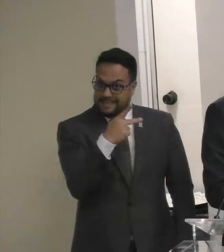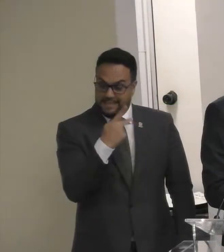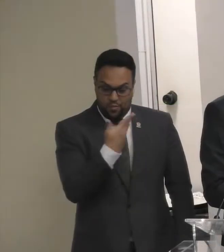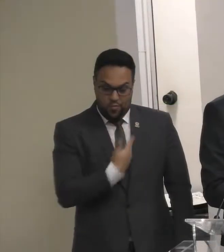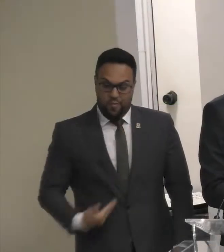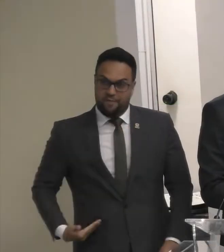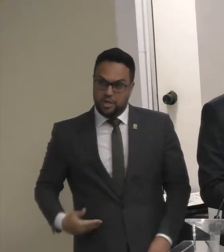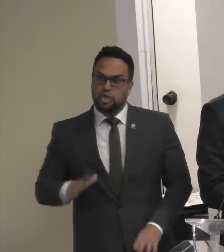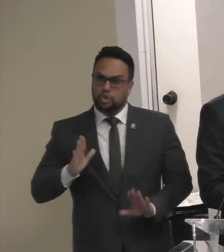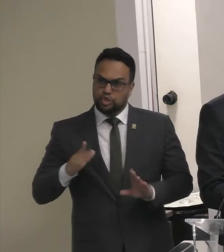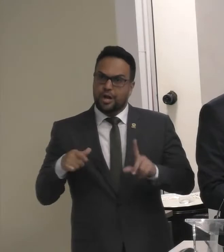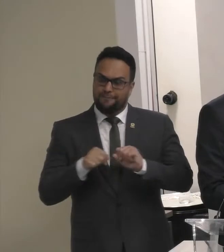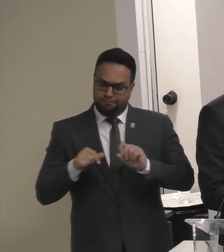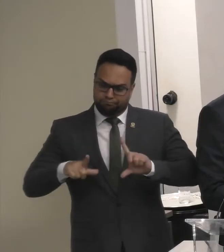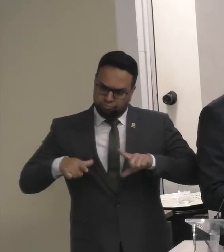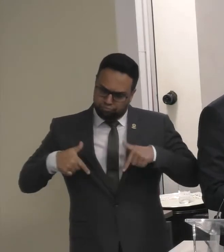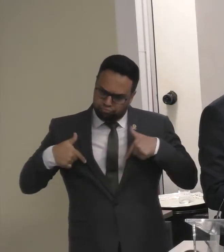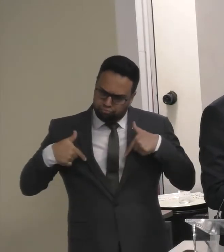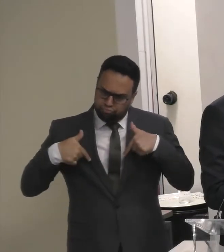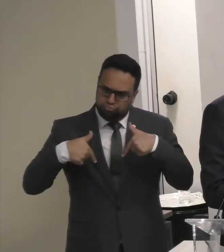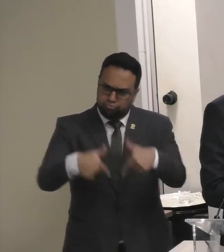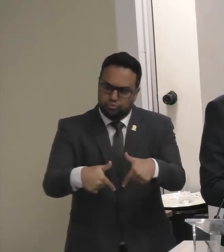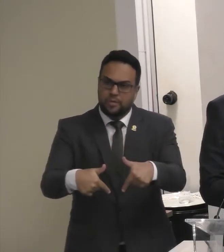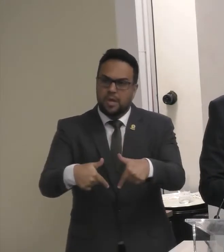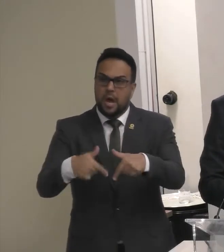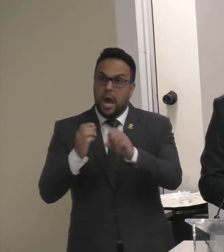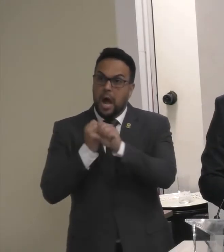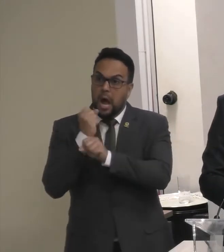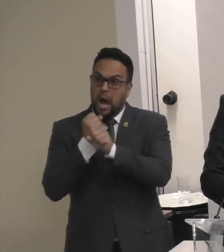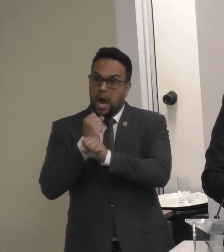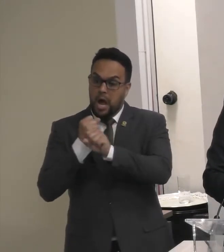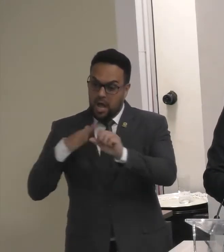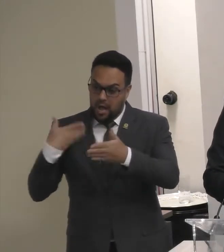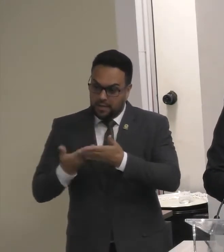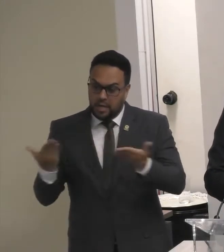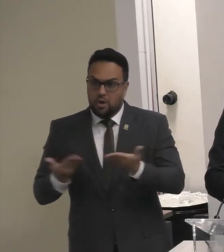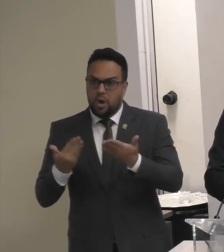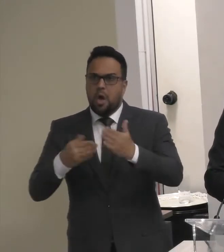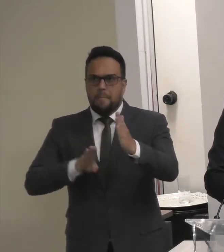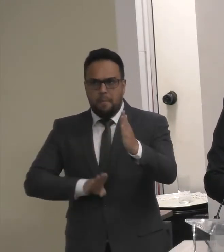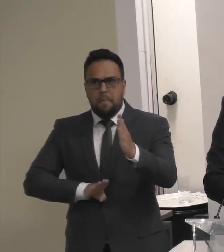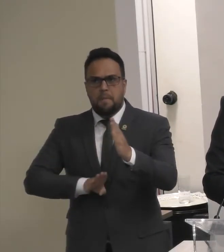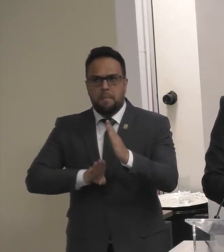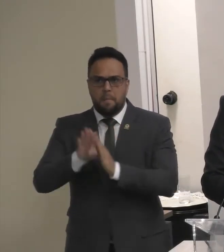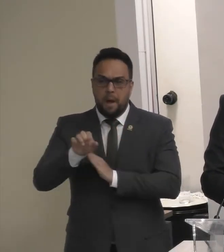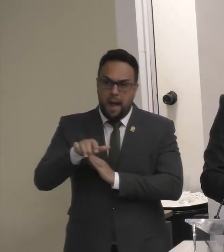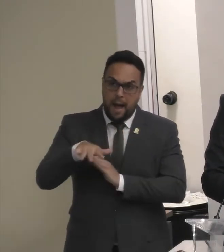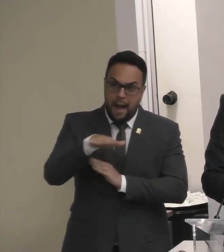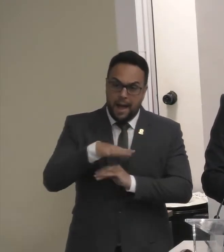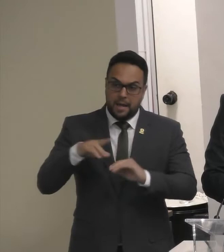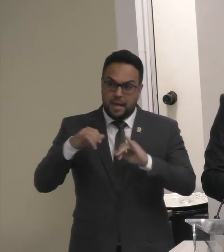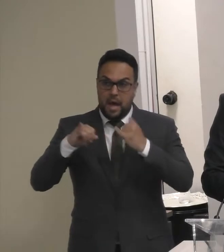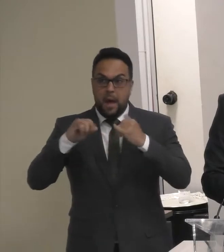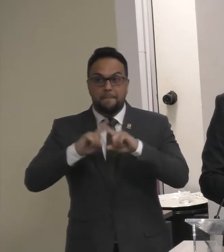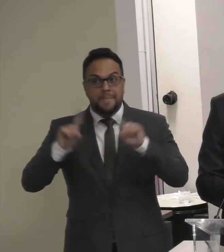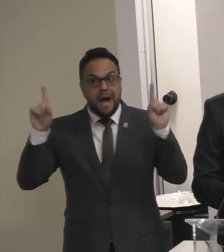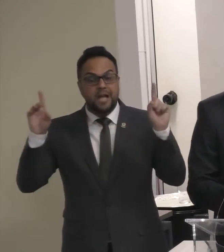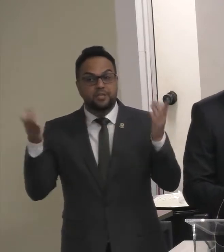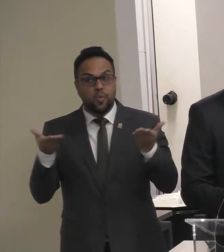Nos últimos anos Avançamos muito No setor elétrico Brasileiro Mas a data De hoje Em que